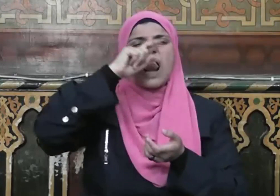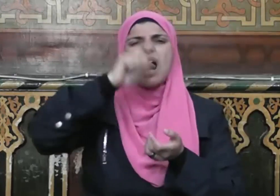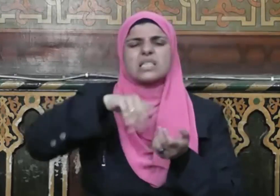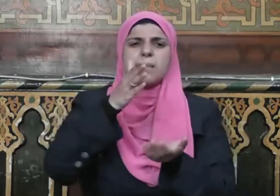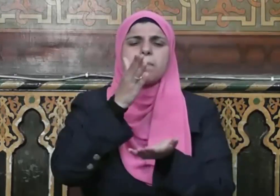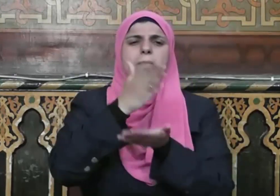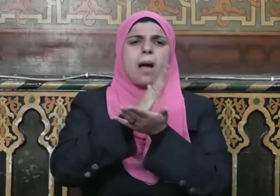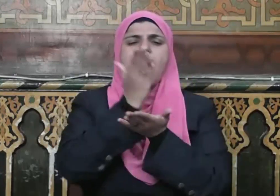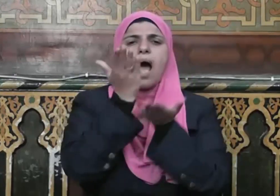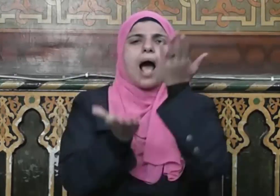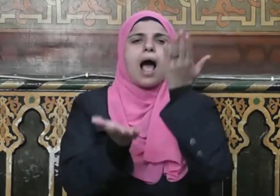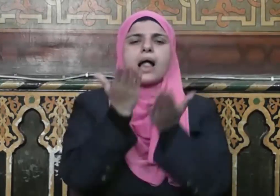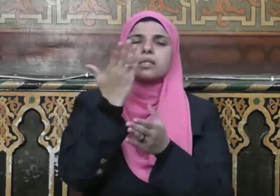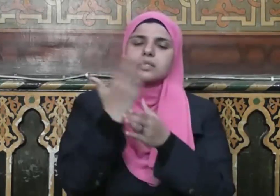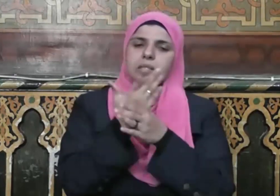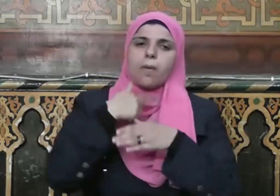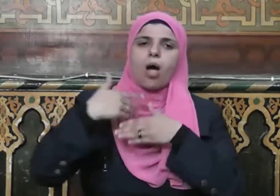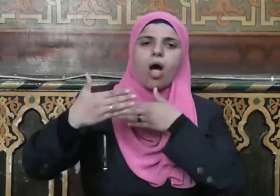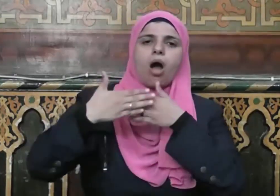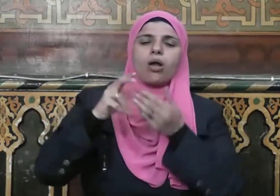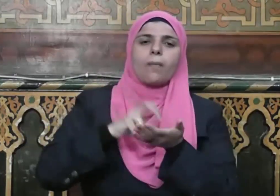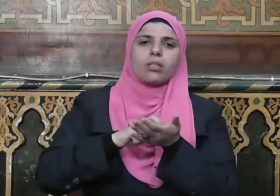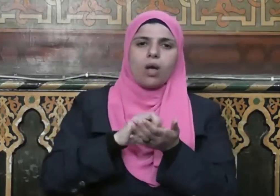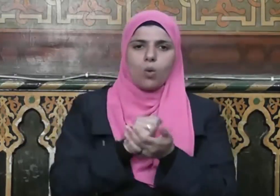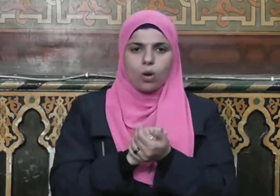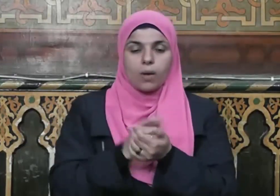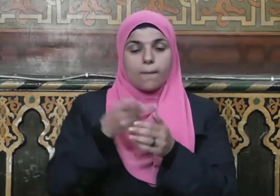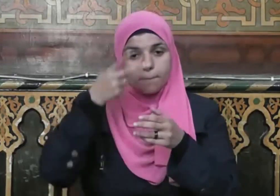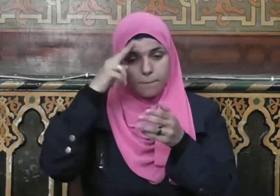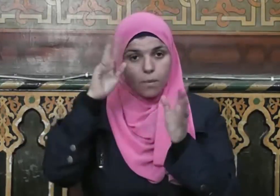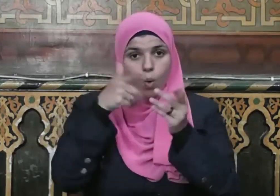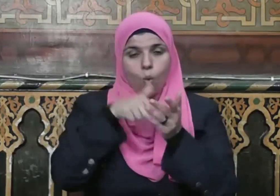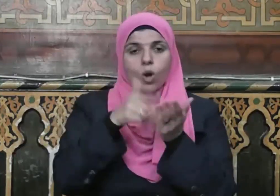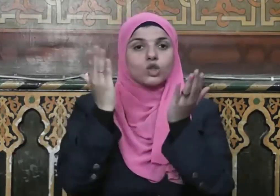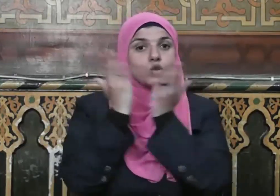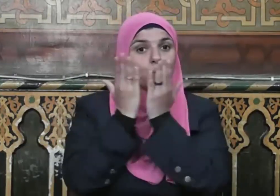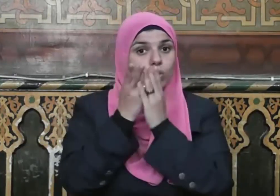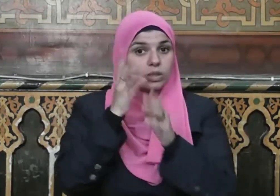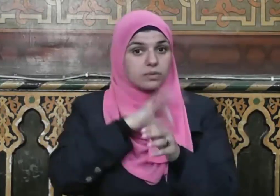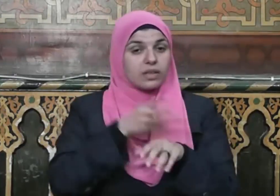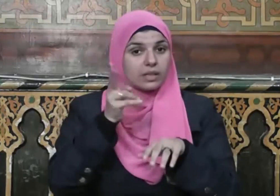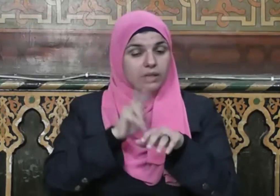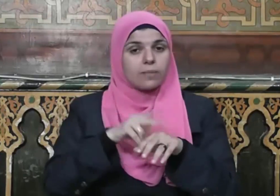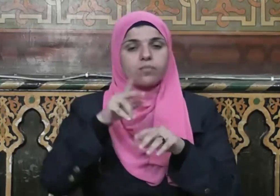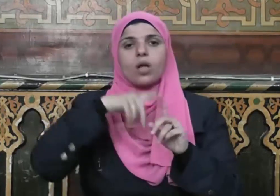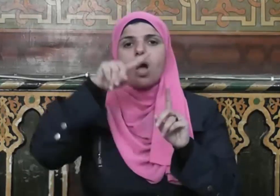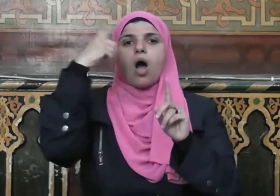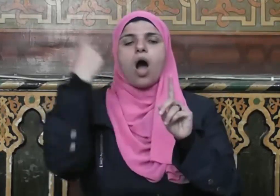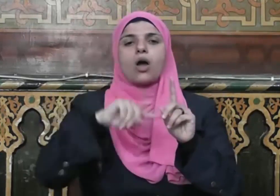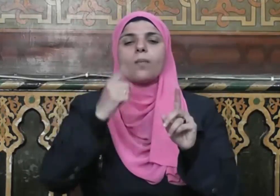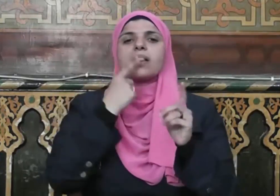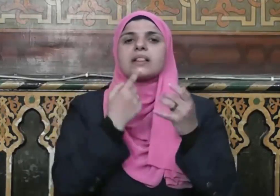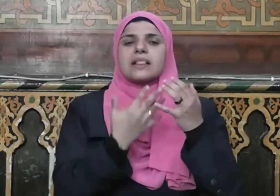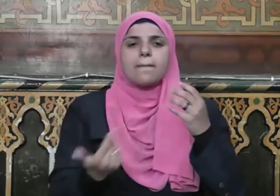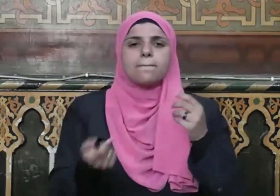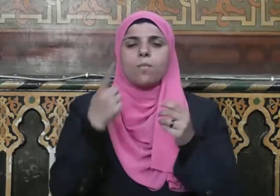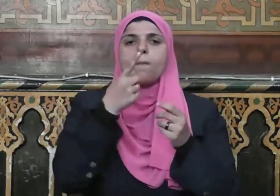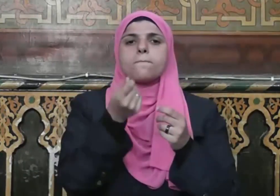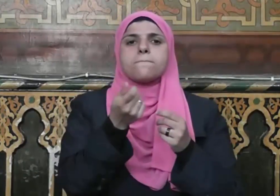أن لا تعدلوا اعدلوه وأقرب للتقوى ومن هذه الدروس أيضا حرمة الدماء والأموال